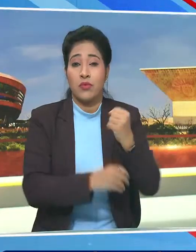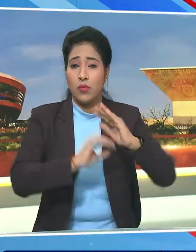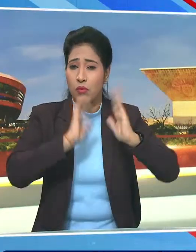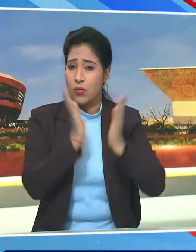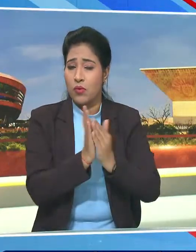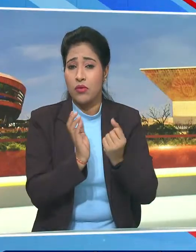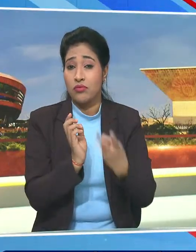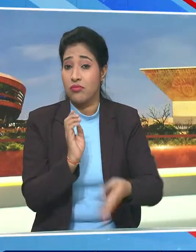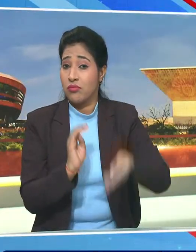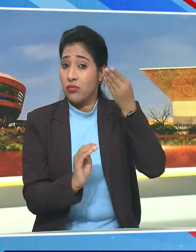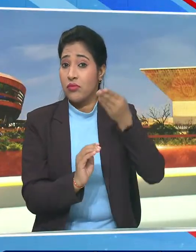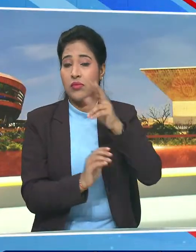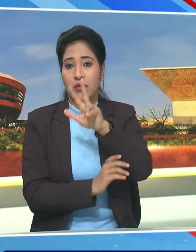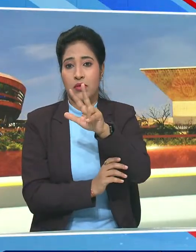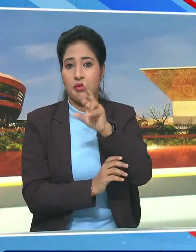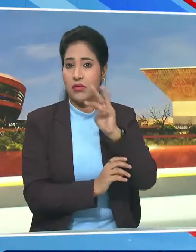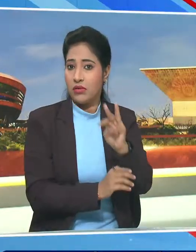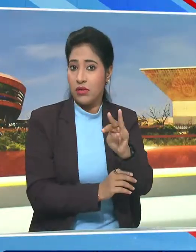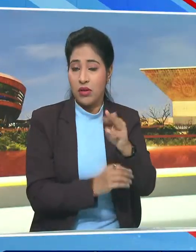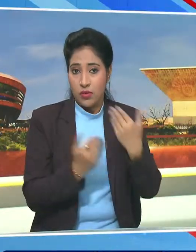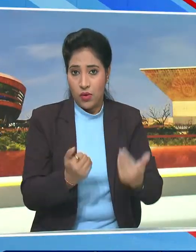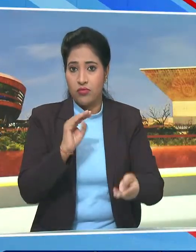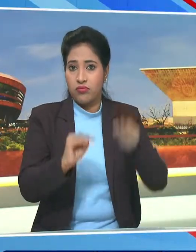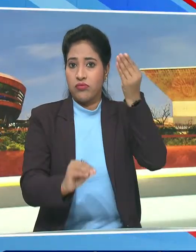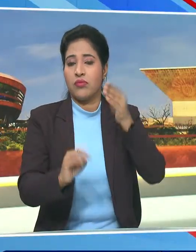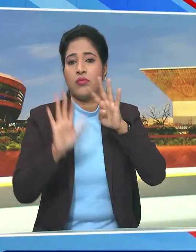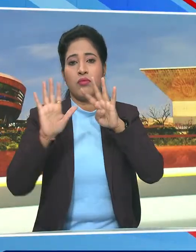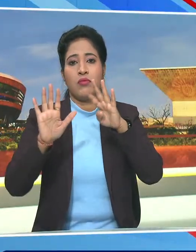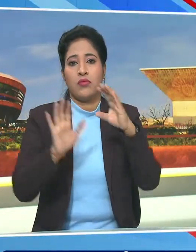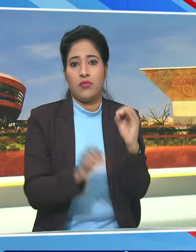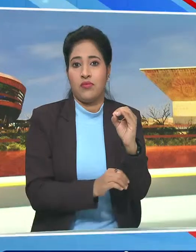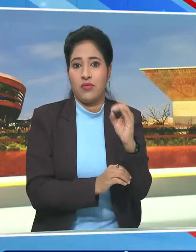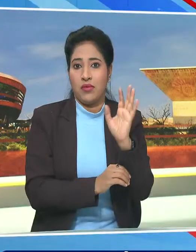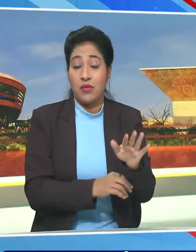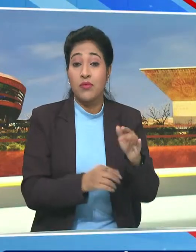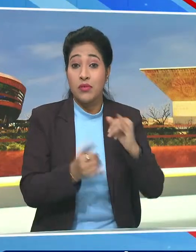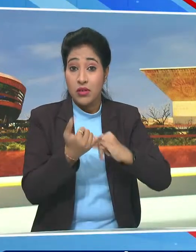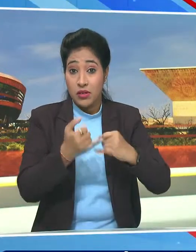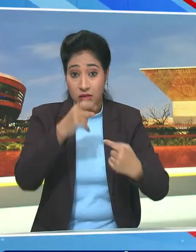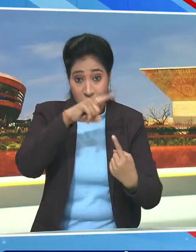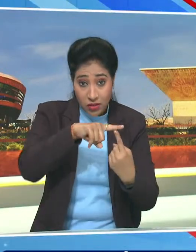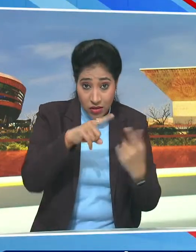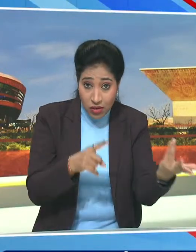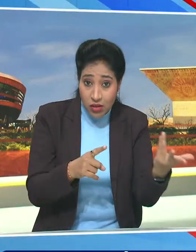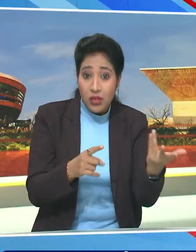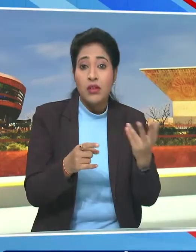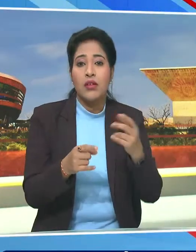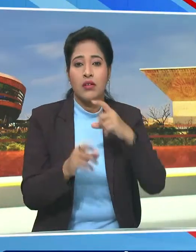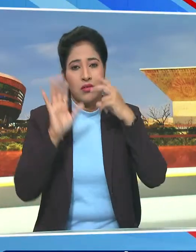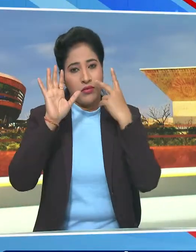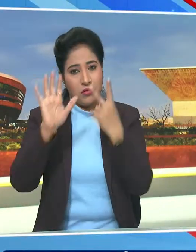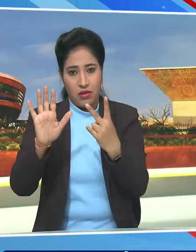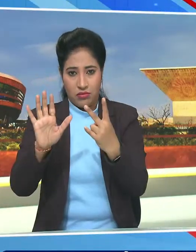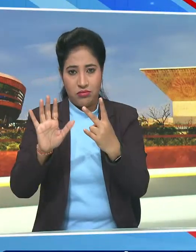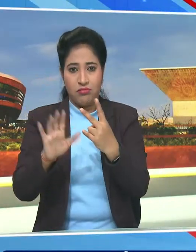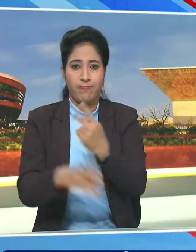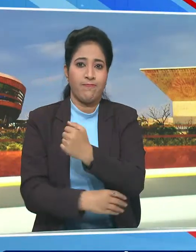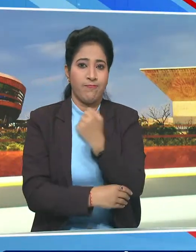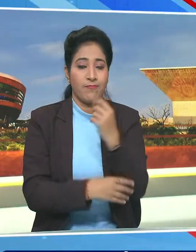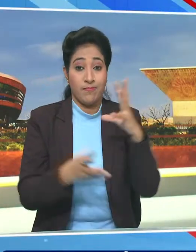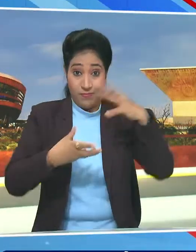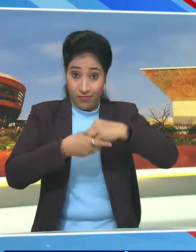संक्या बढ़कर 83 से बढ़कर 90 हो जाएगी इसमें अनुसूचित जाती के लिए 7 सीटे और